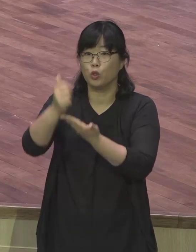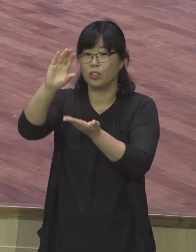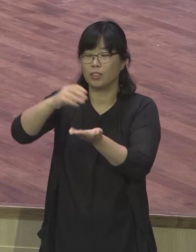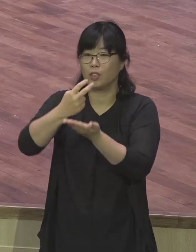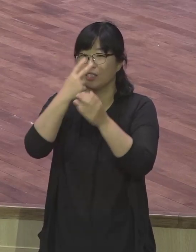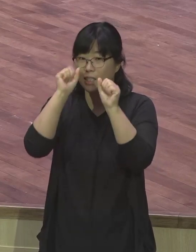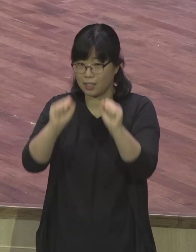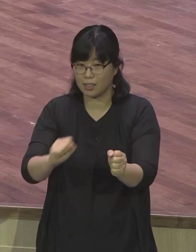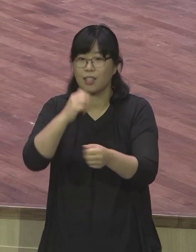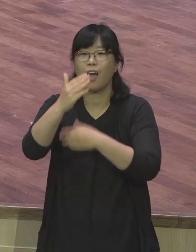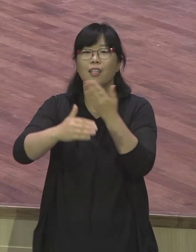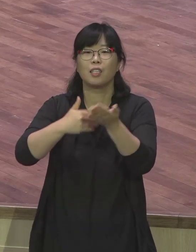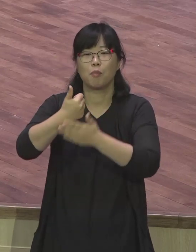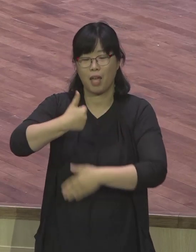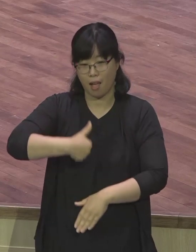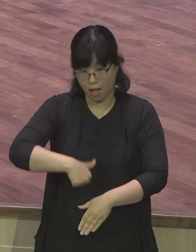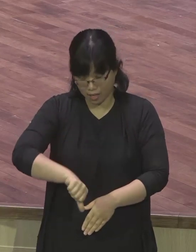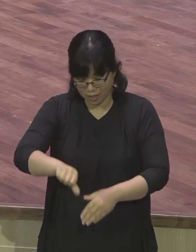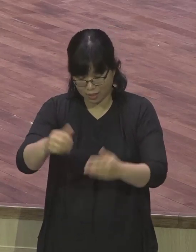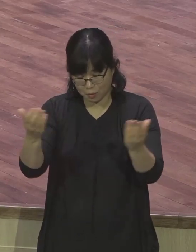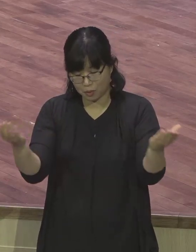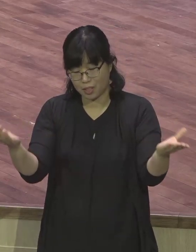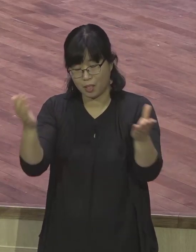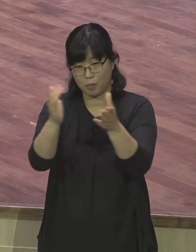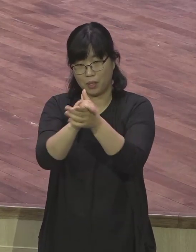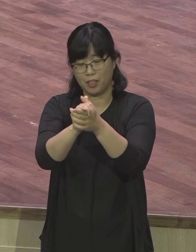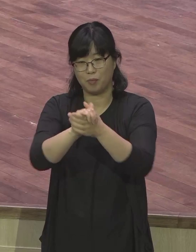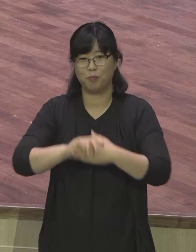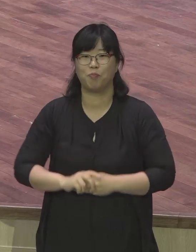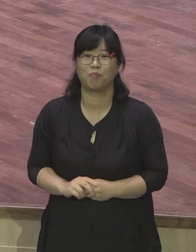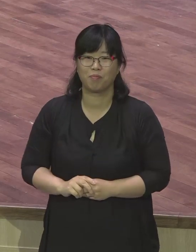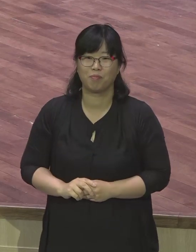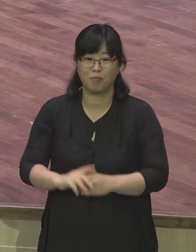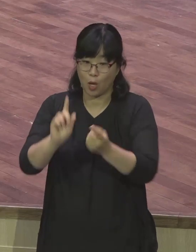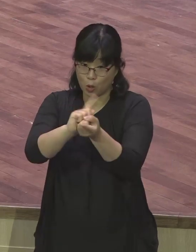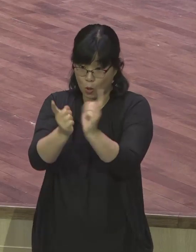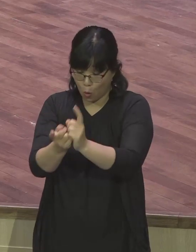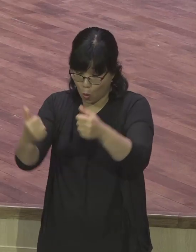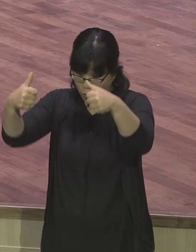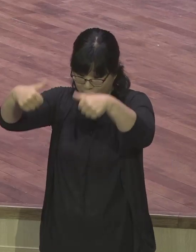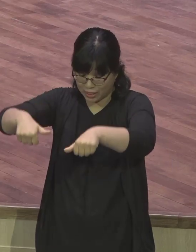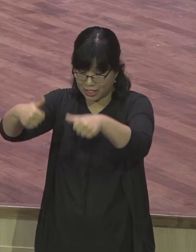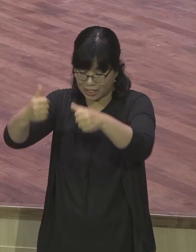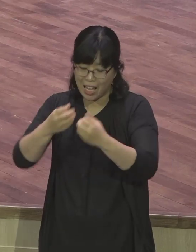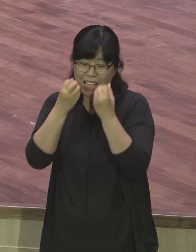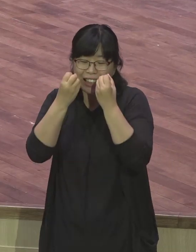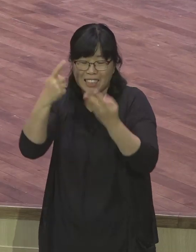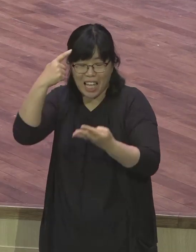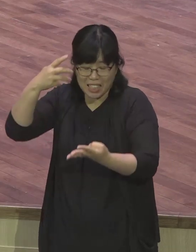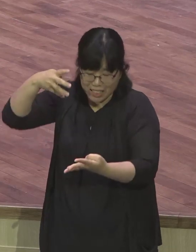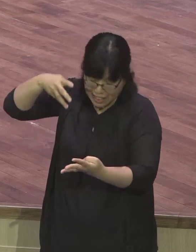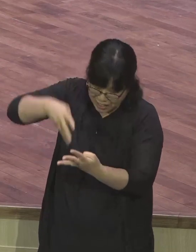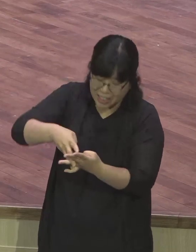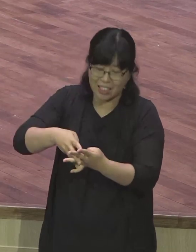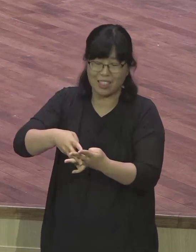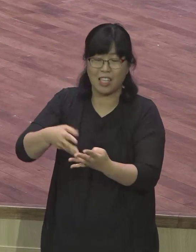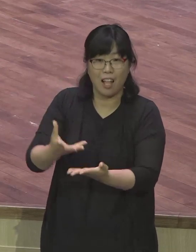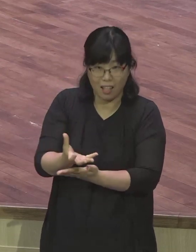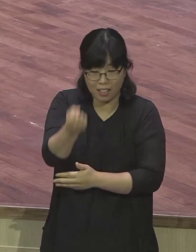하나님의 아들이십니다 아멘 우리 옆에 있는 분과 함께 인사하겠습니다 새틀 인생을 삽시다 새틀 인생을 삽시다